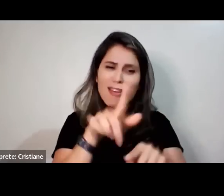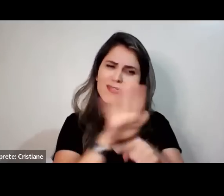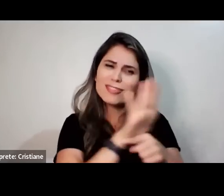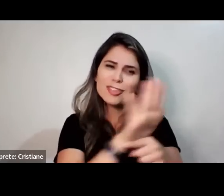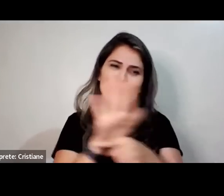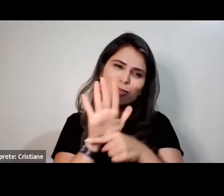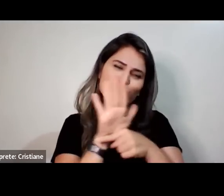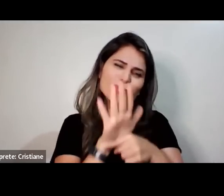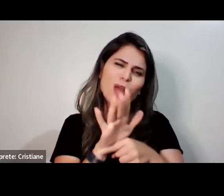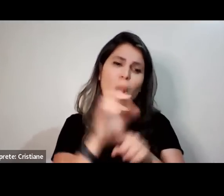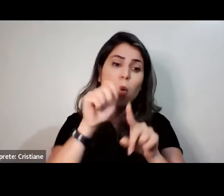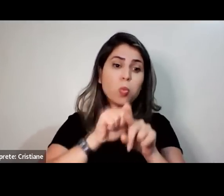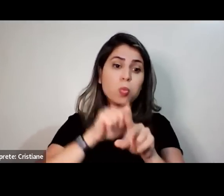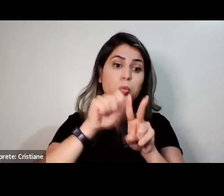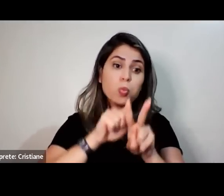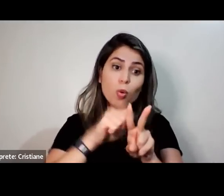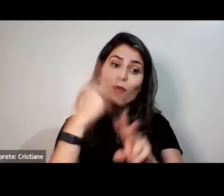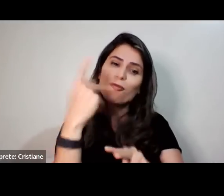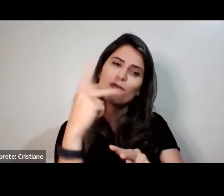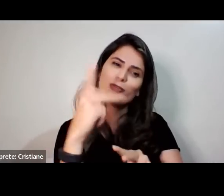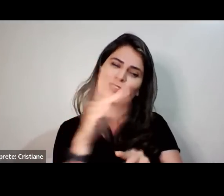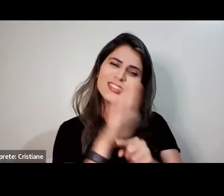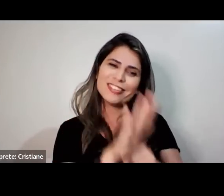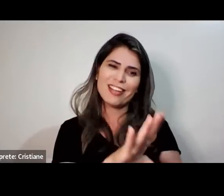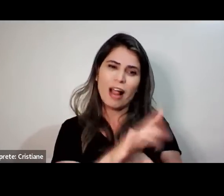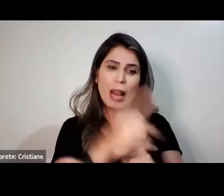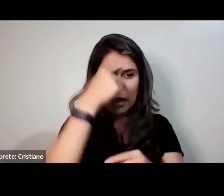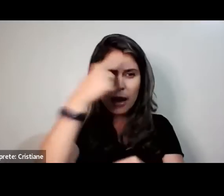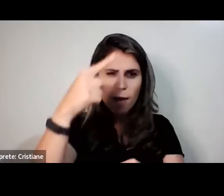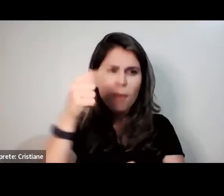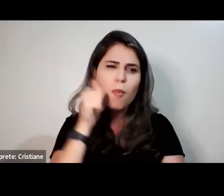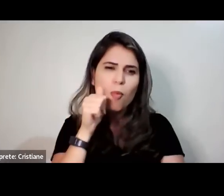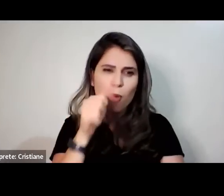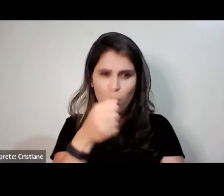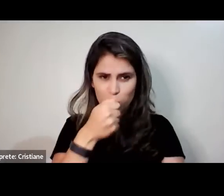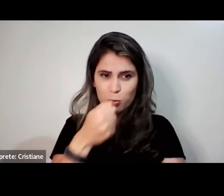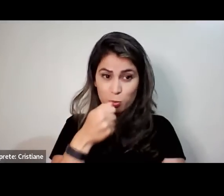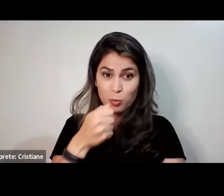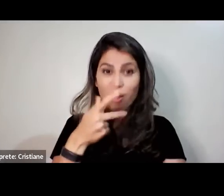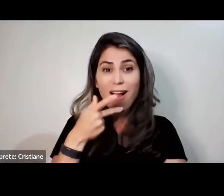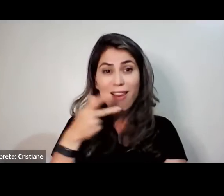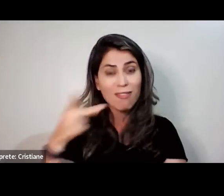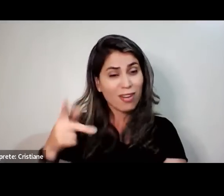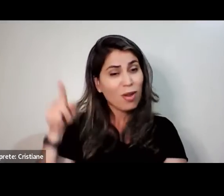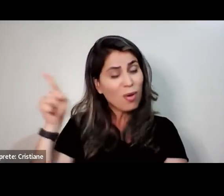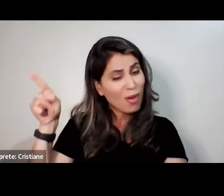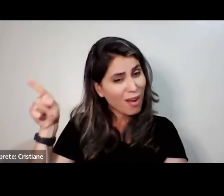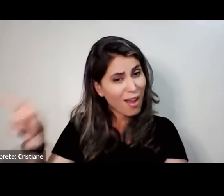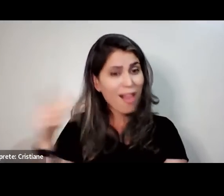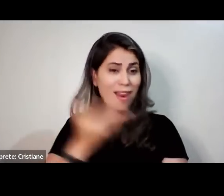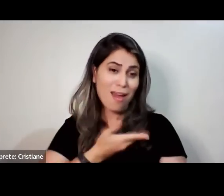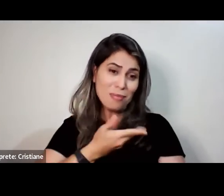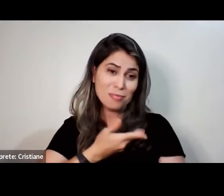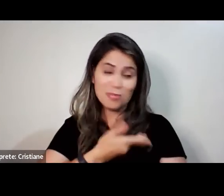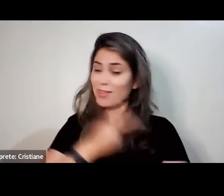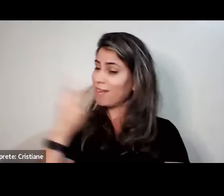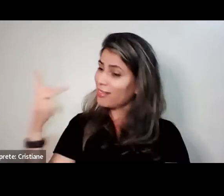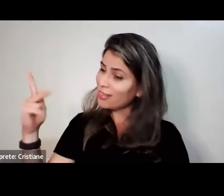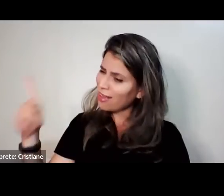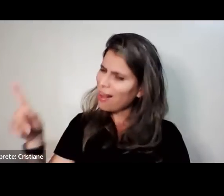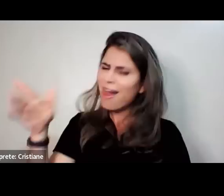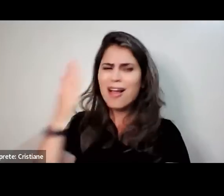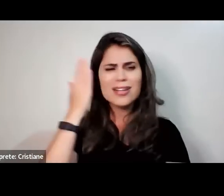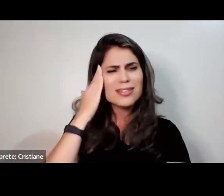amiga. Ela quer o meu bem. E hoje ela está aqui, a Marta, falando já mais de um ano e meio,